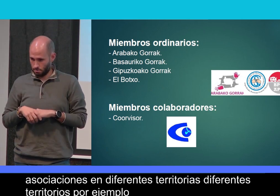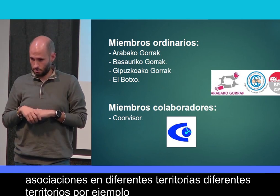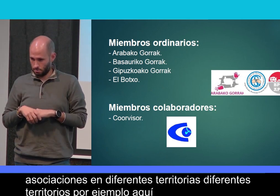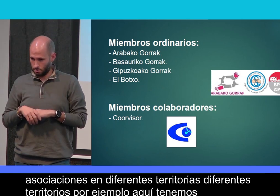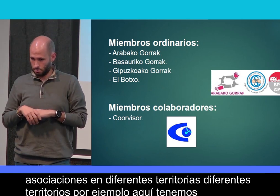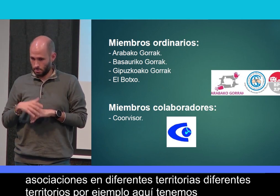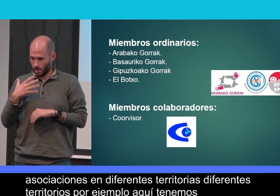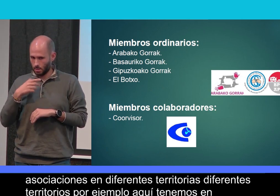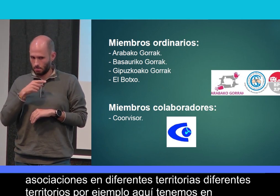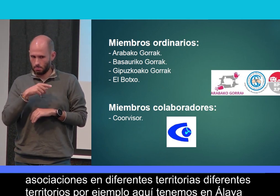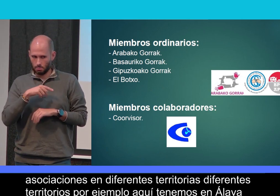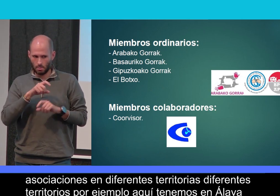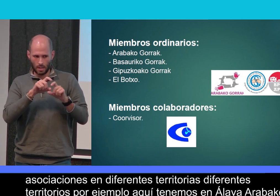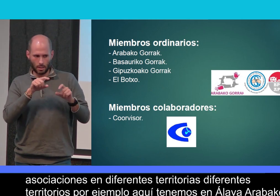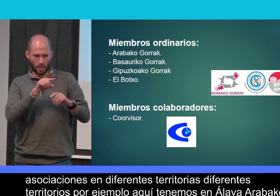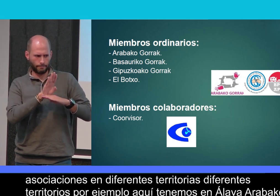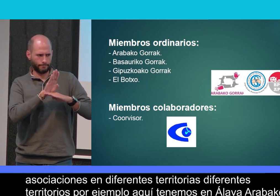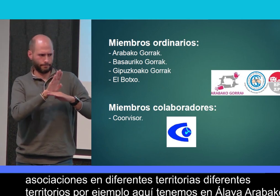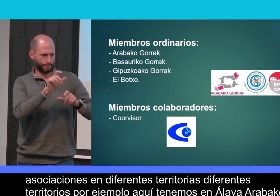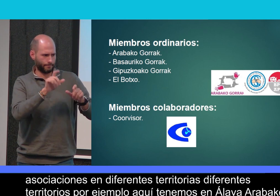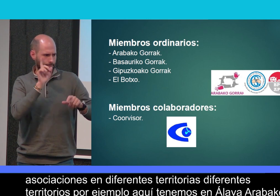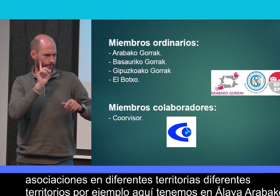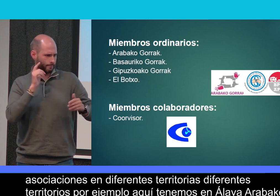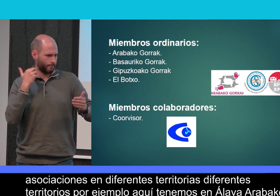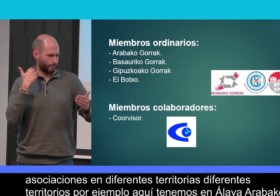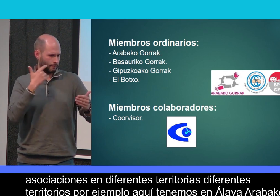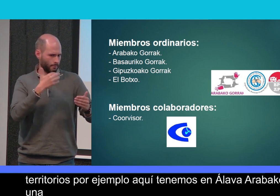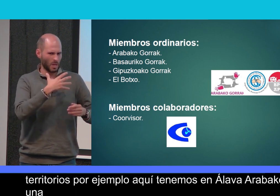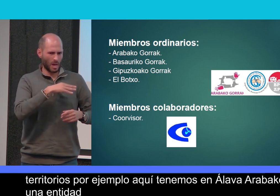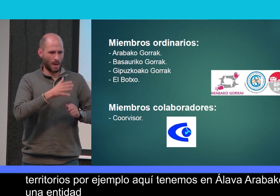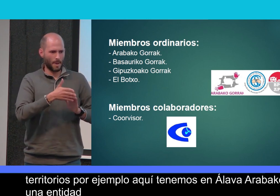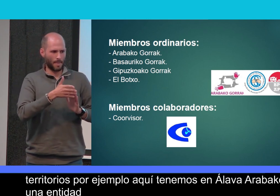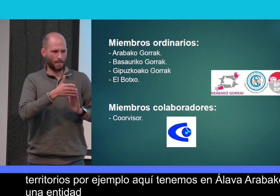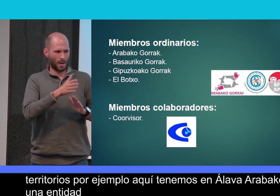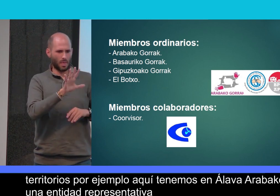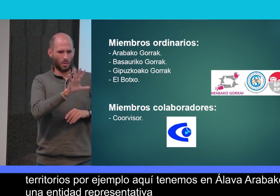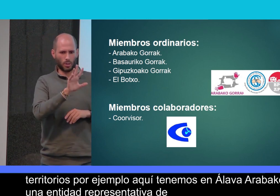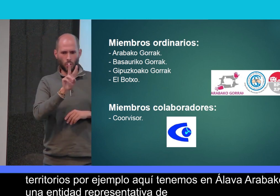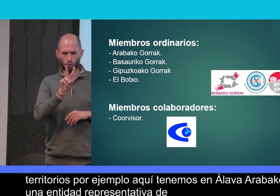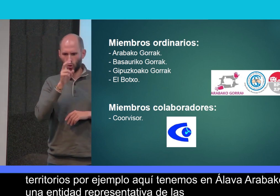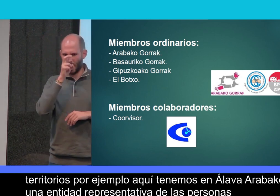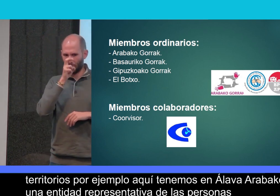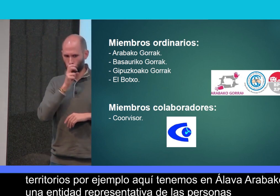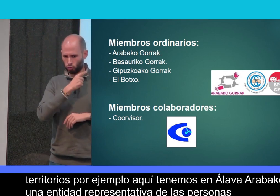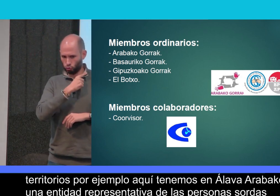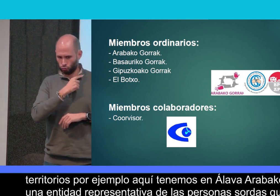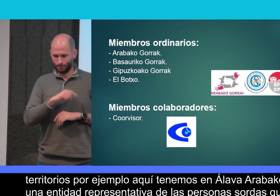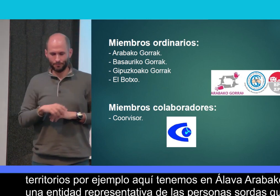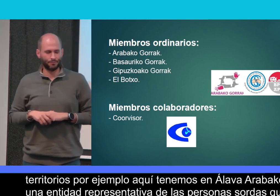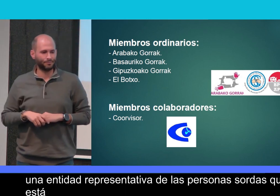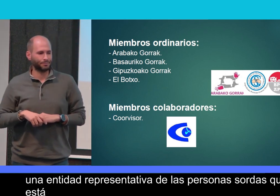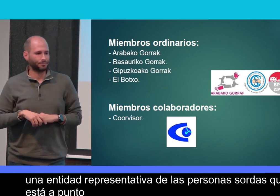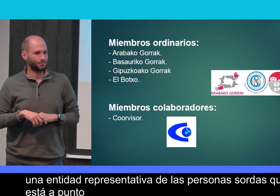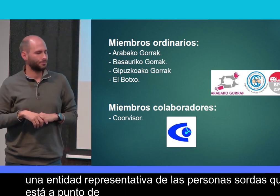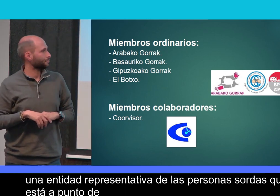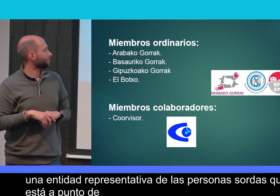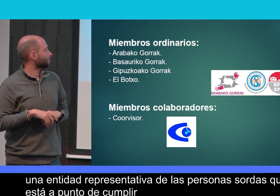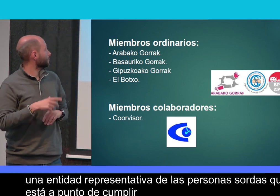Álava, Arabaco Gorrak, una entidad representativa de las personas sordas que ya está a punto de cumplir 52 años.